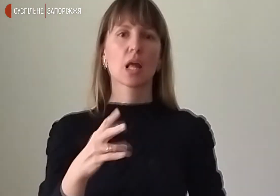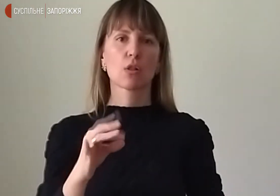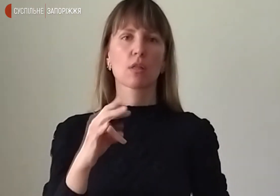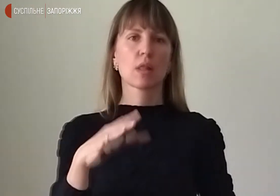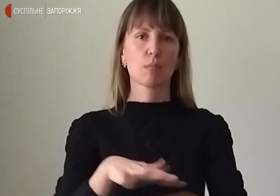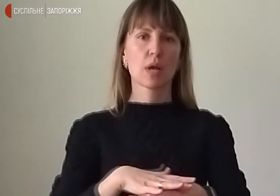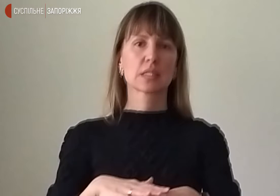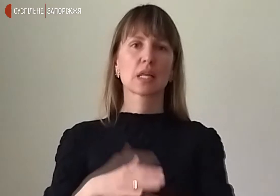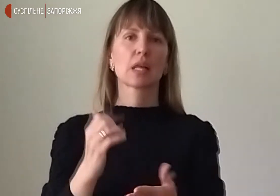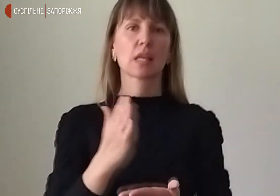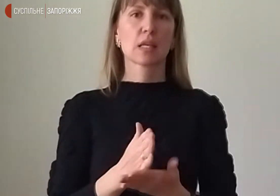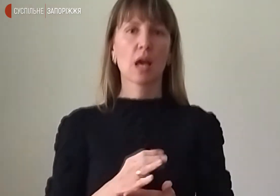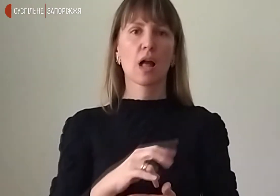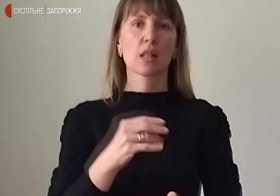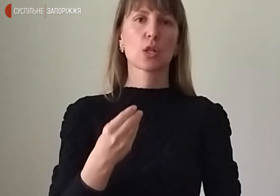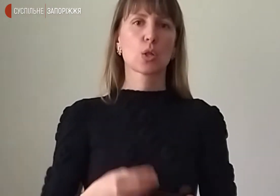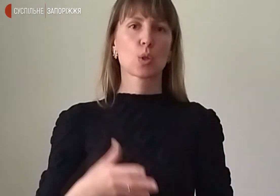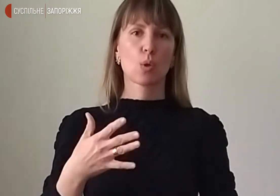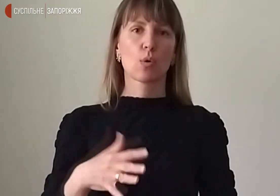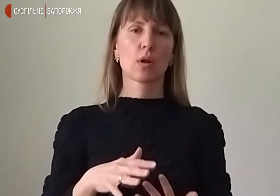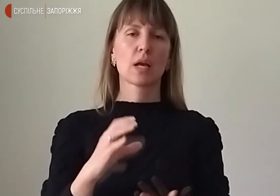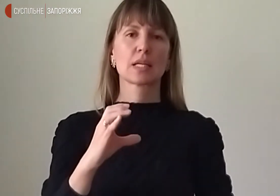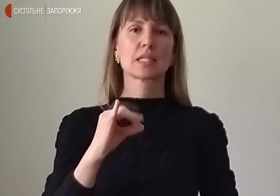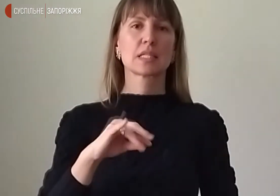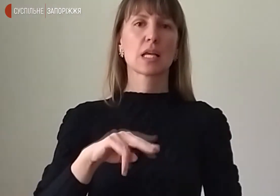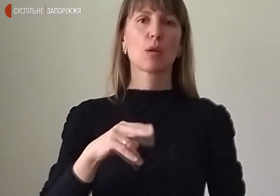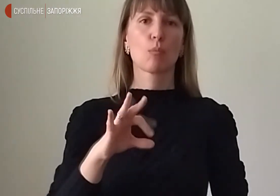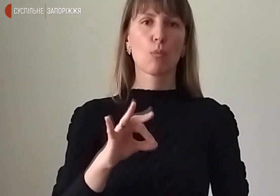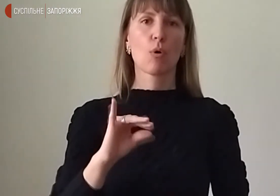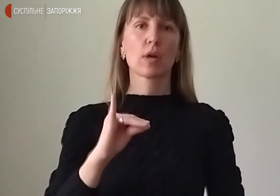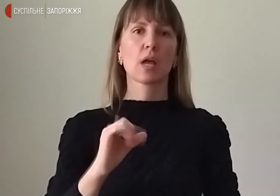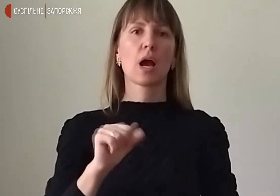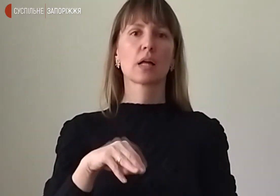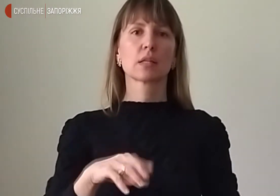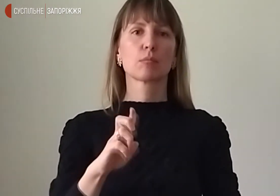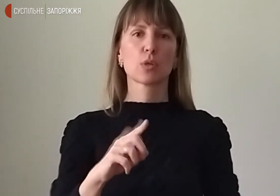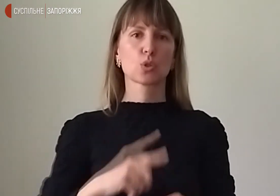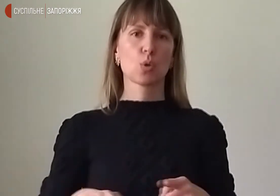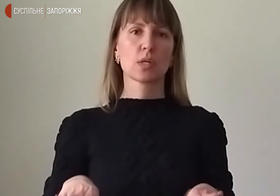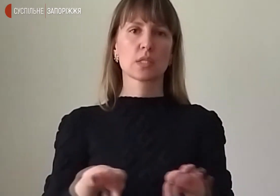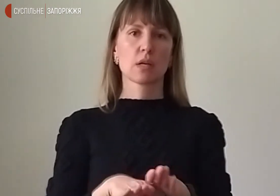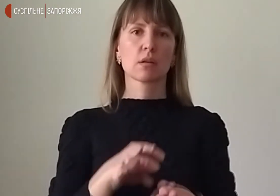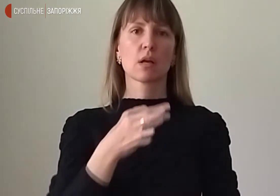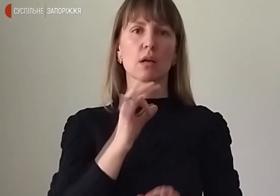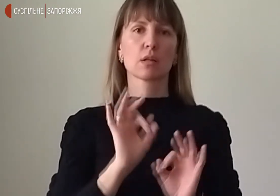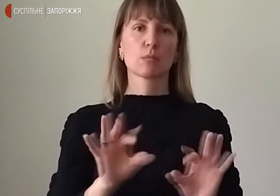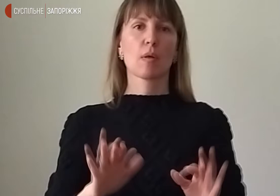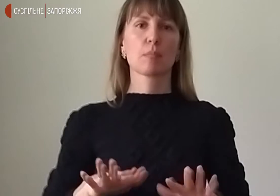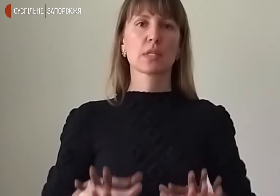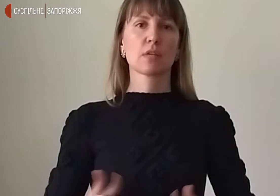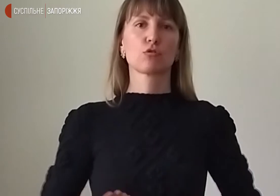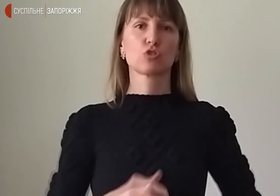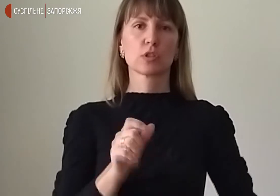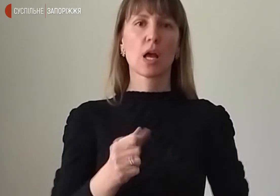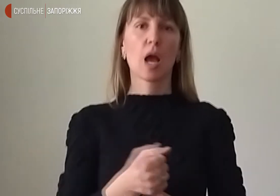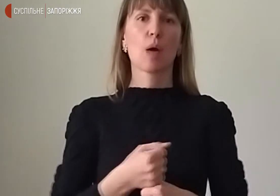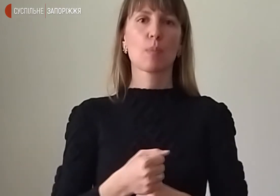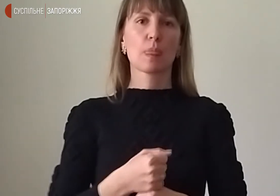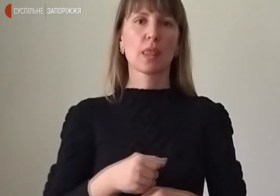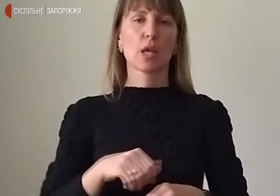є, але дорого. Сілько та АТБ скоро закриють, розповіла місцева жителька. Аптеки майже пусті, в